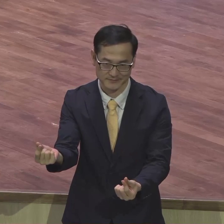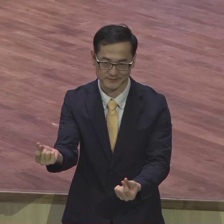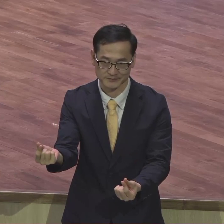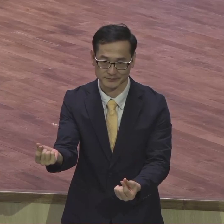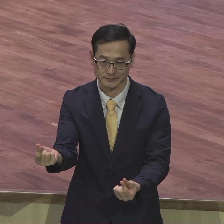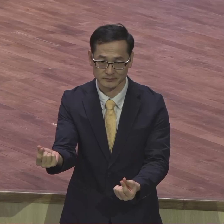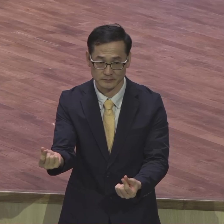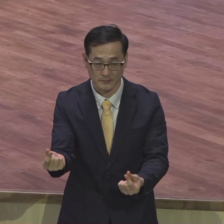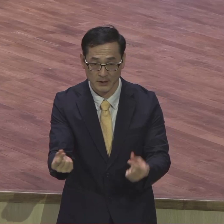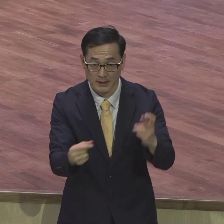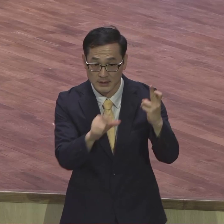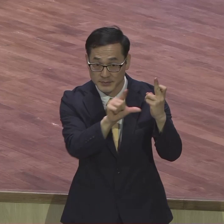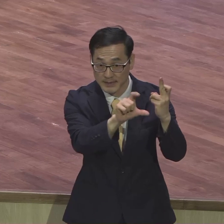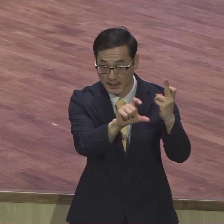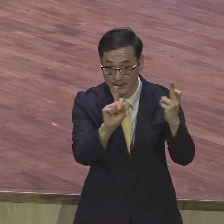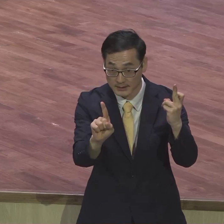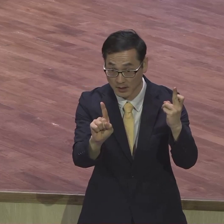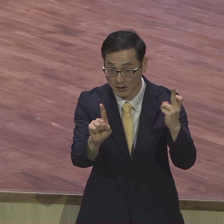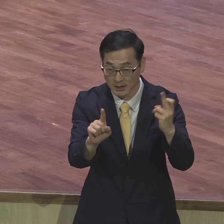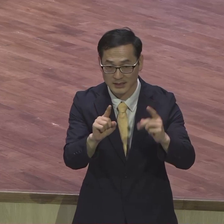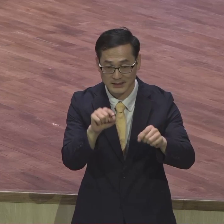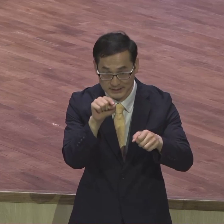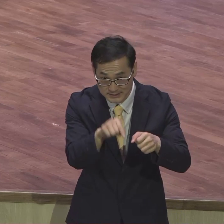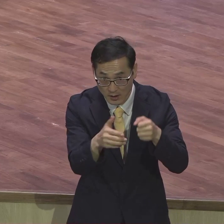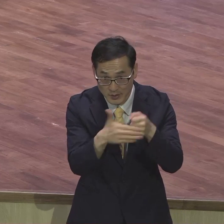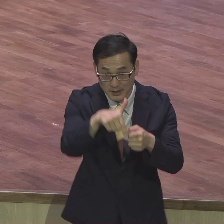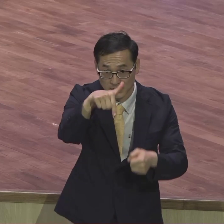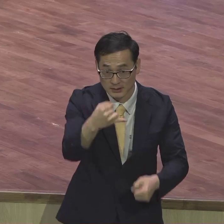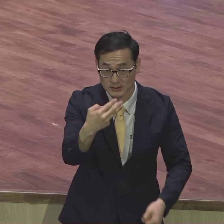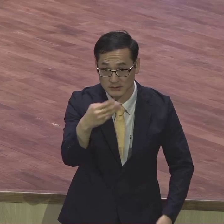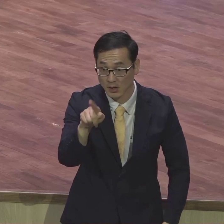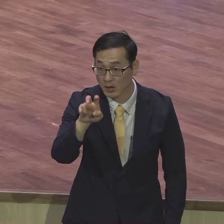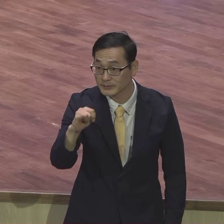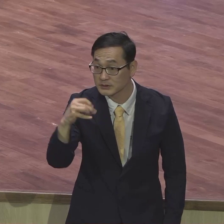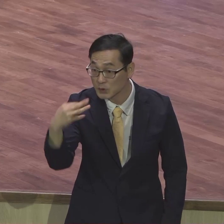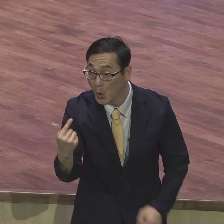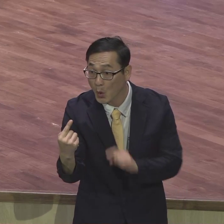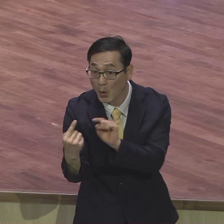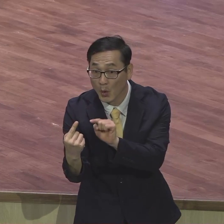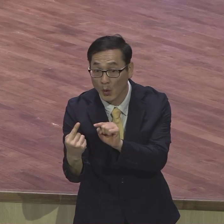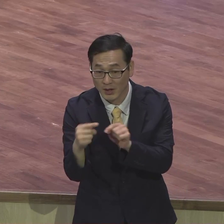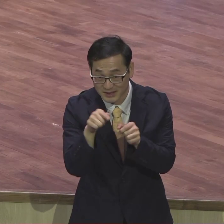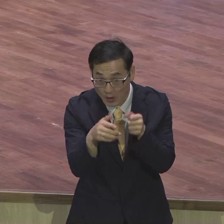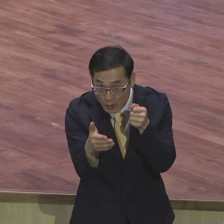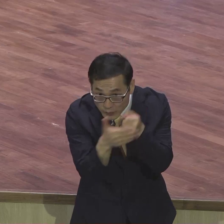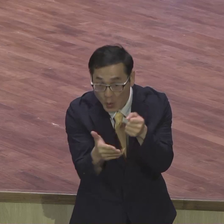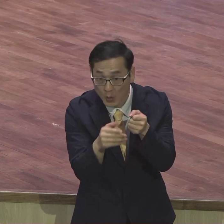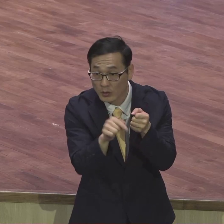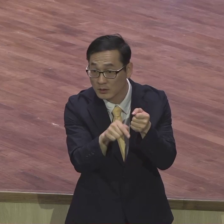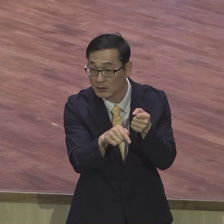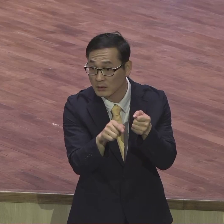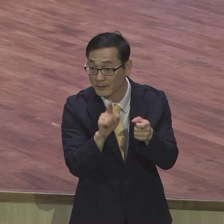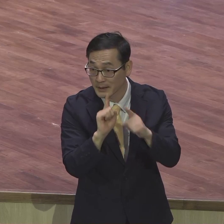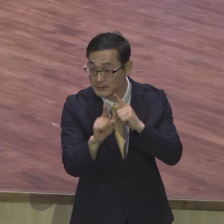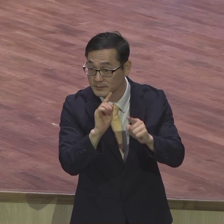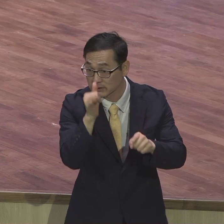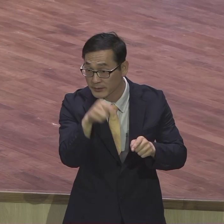1절에 거룩으로 거룩으로 아주 중요한 표현입니다 이 거룩으로라는 표현이에요